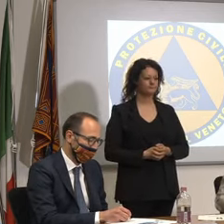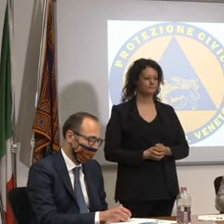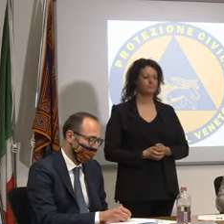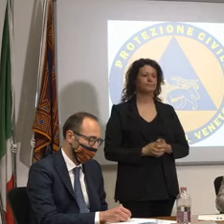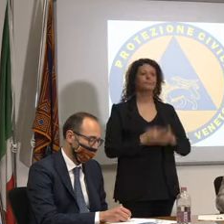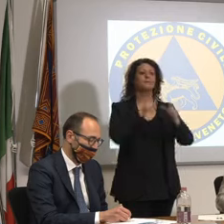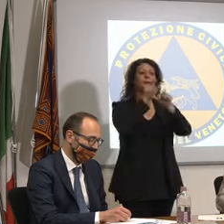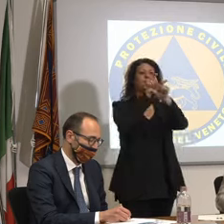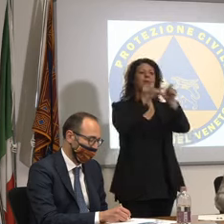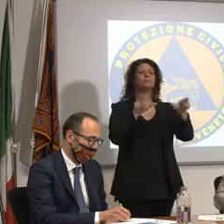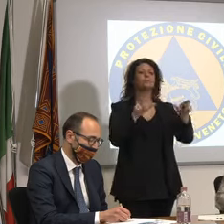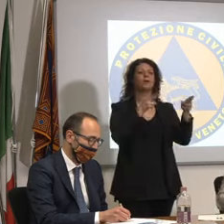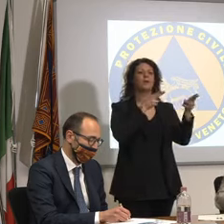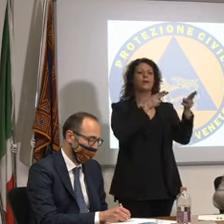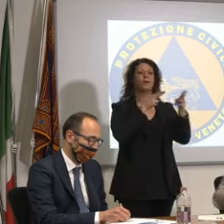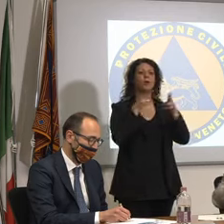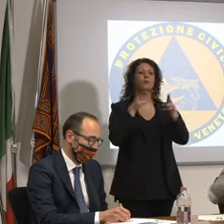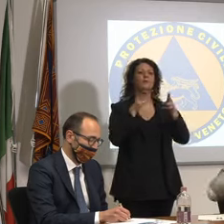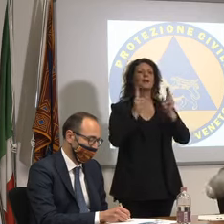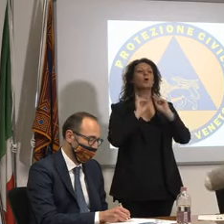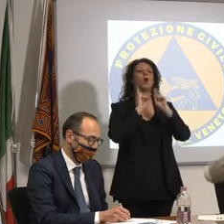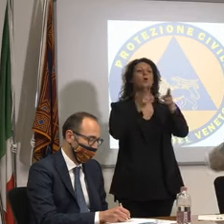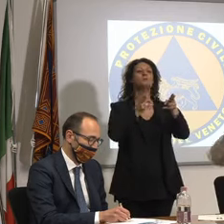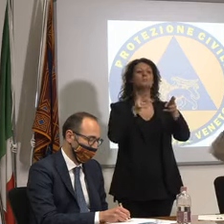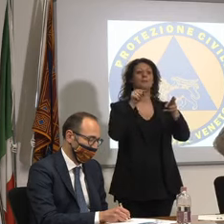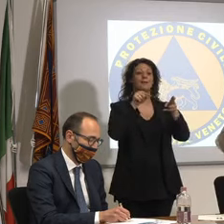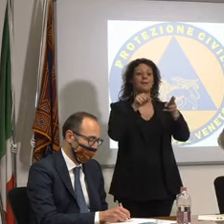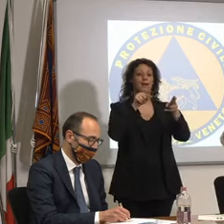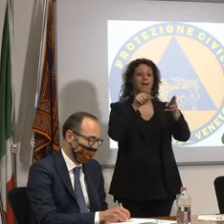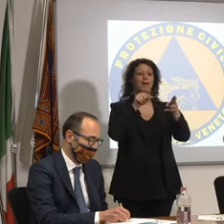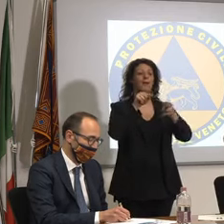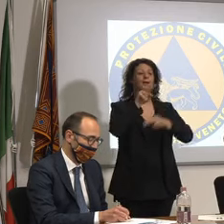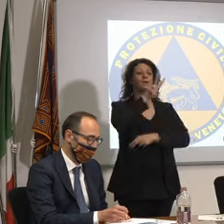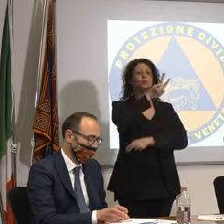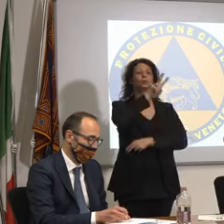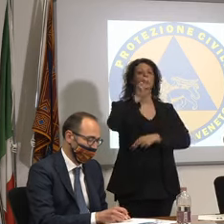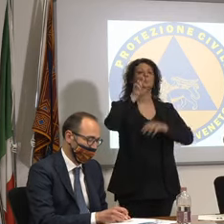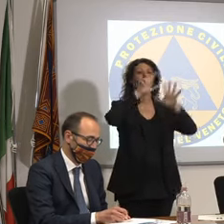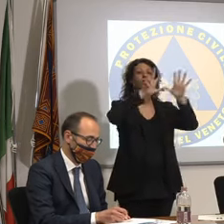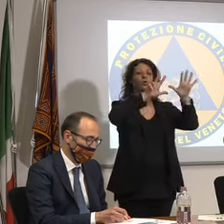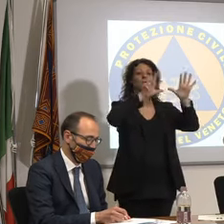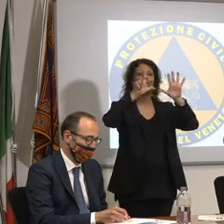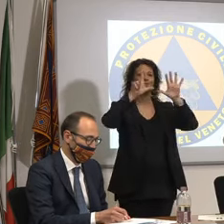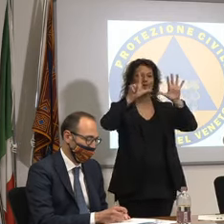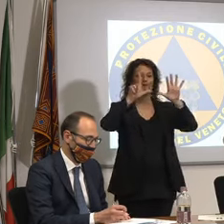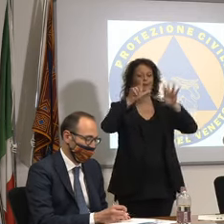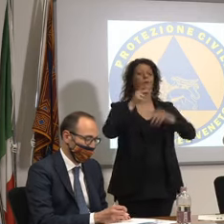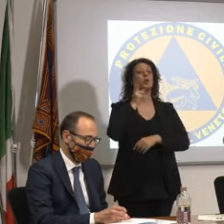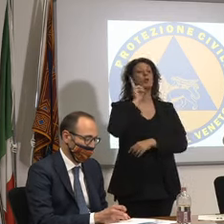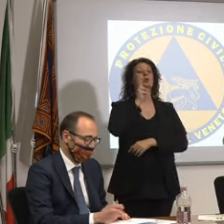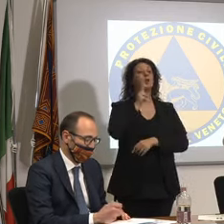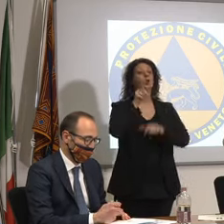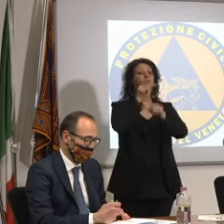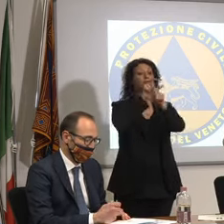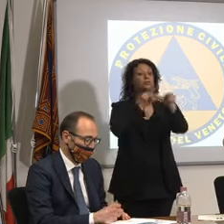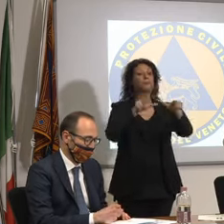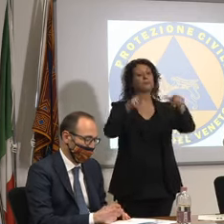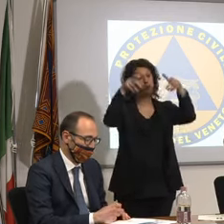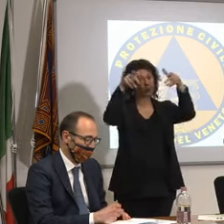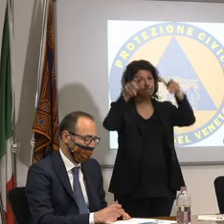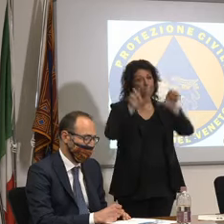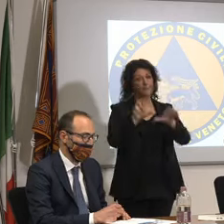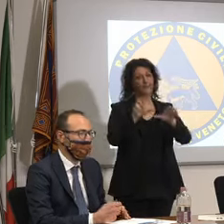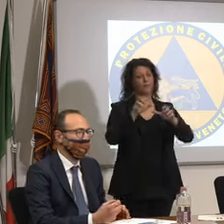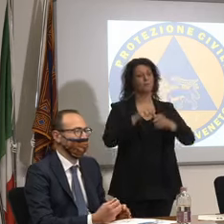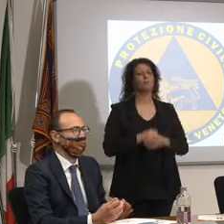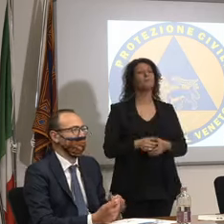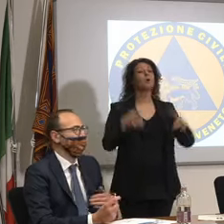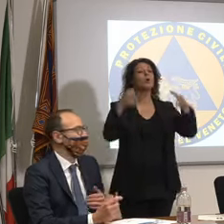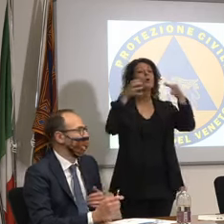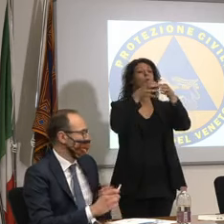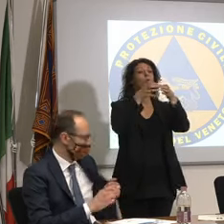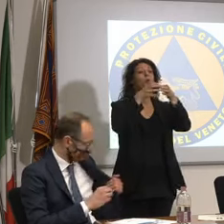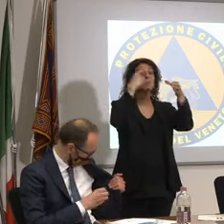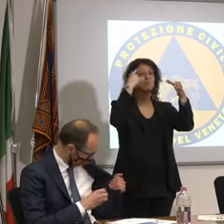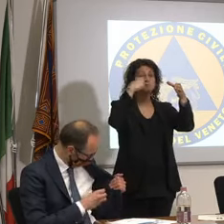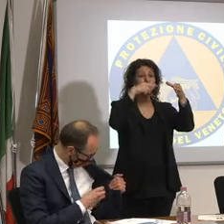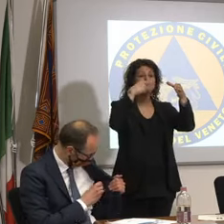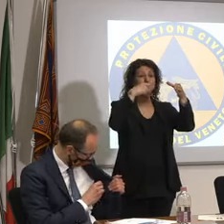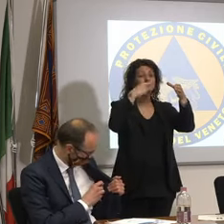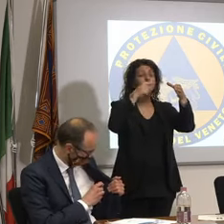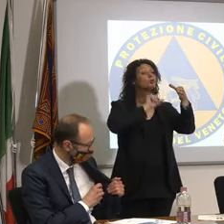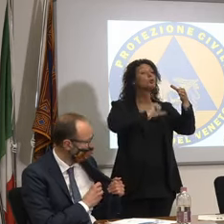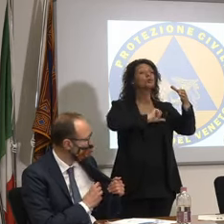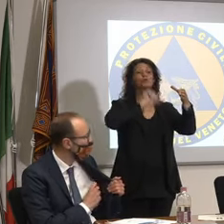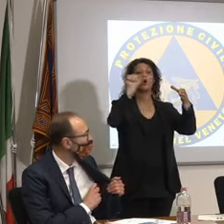ricoverati in ospedale sono 287 meno 12 dei quali pensate solo